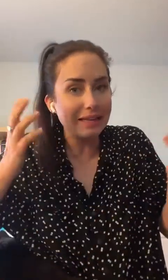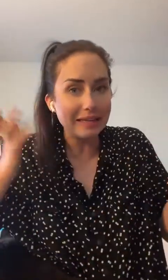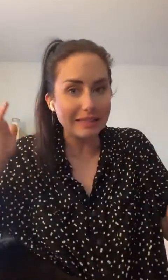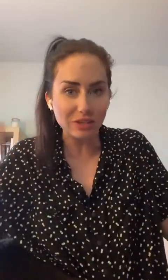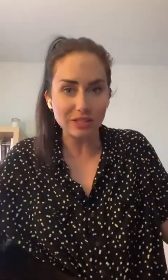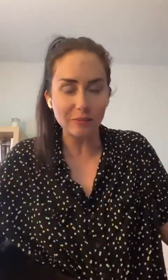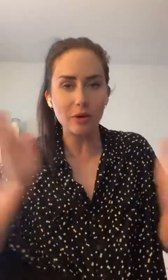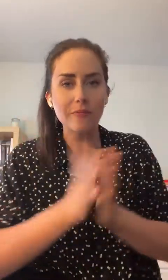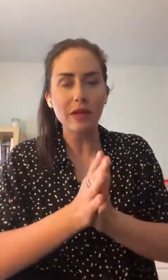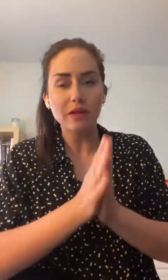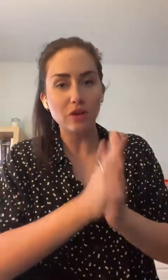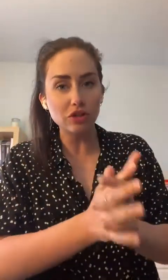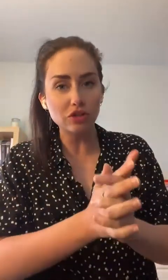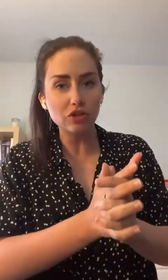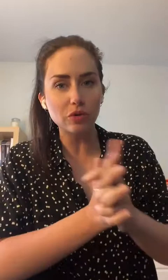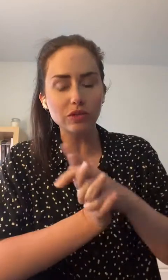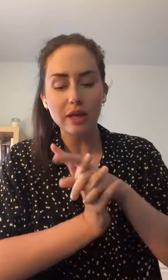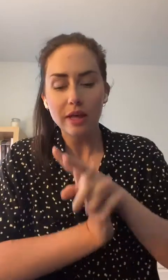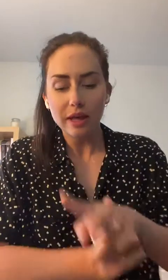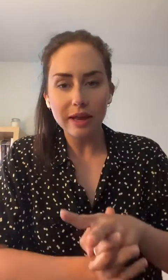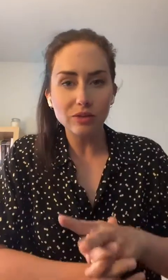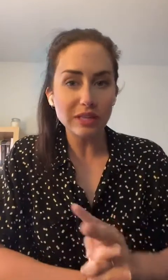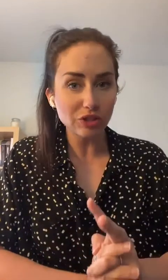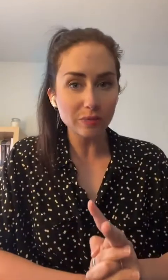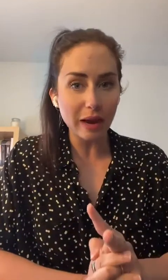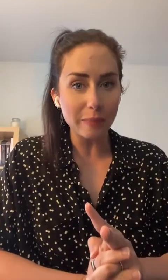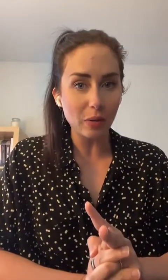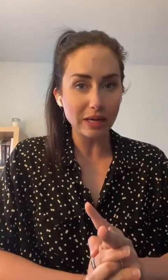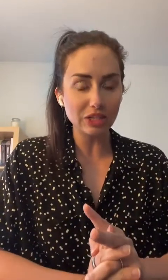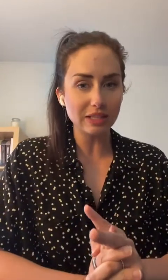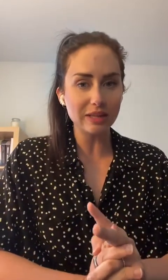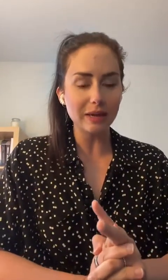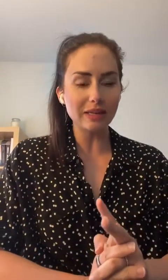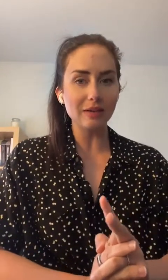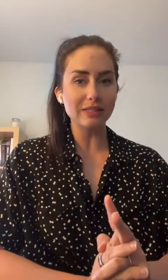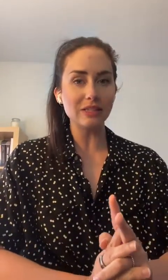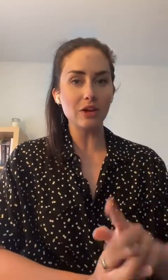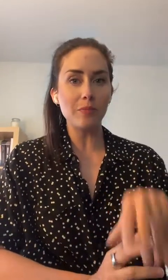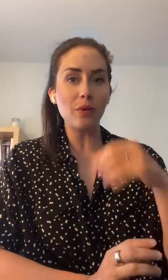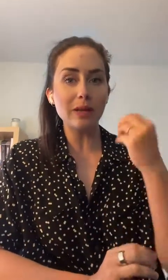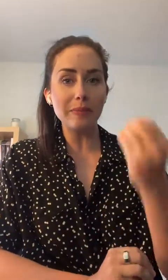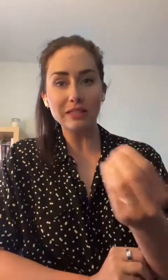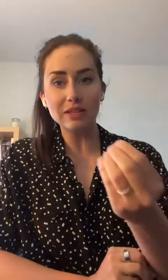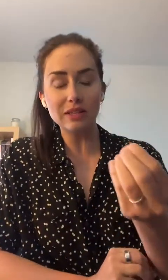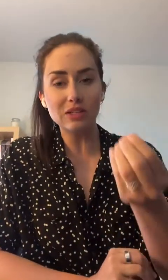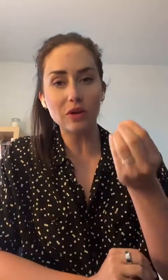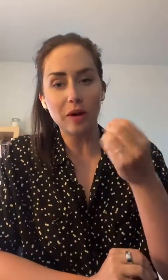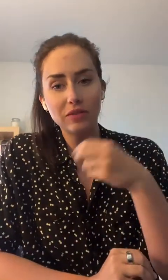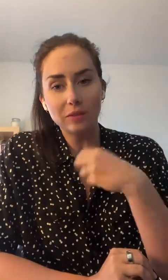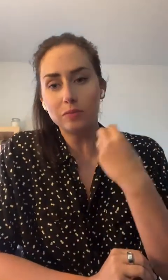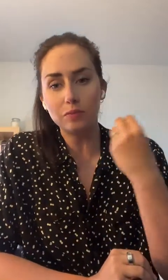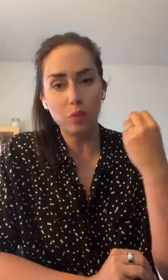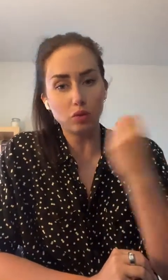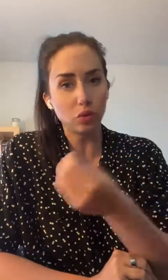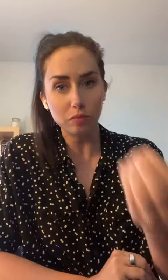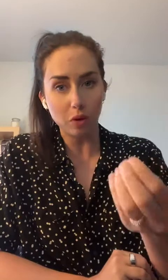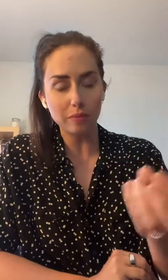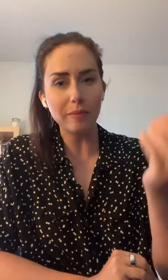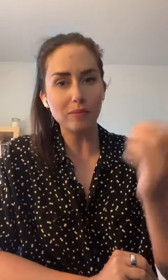elle se recycle pas. Donc, ça, c'est une chose. Deuxième chose par rapport aux lingettes démaquillantes, c'est que pour les personnes qui se... En fait, pour tout le monde, mais